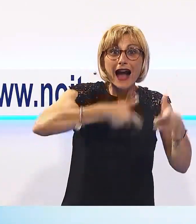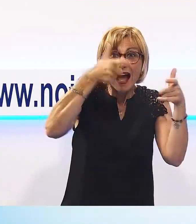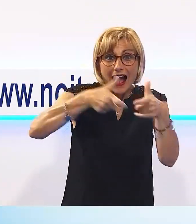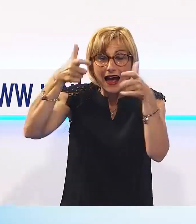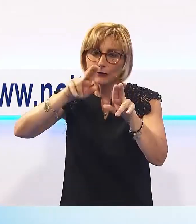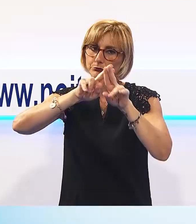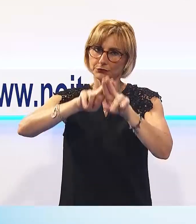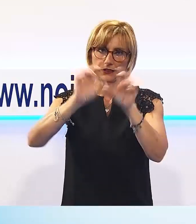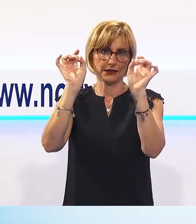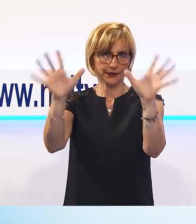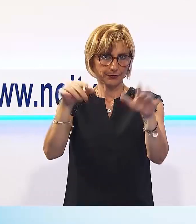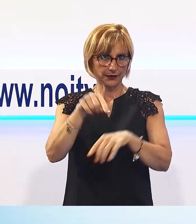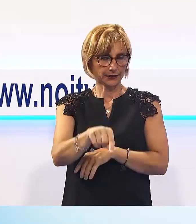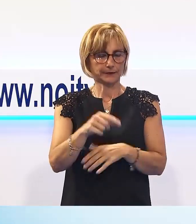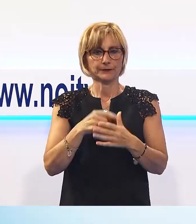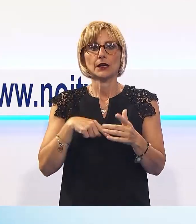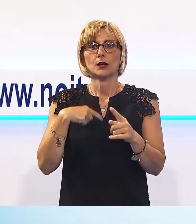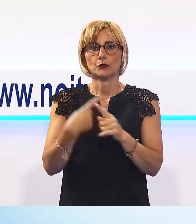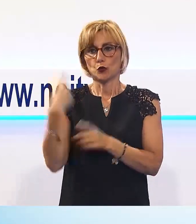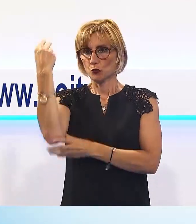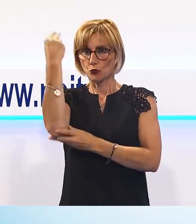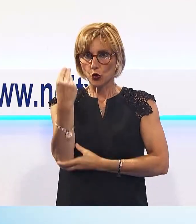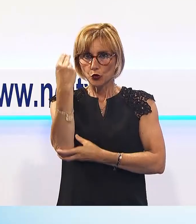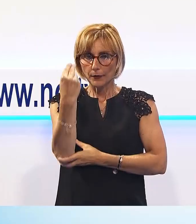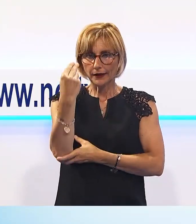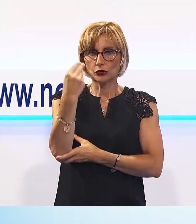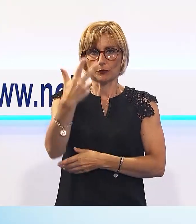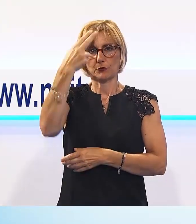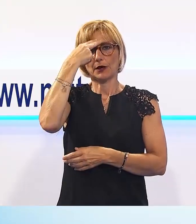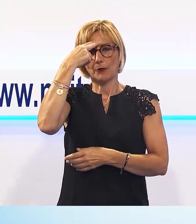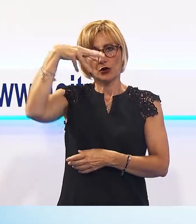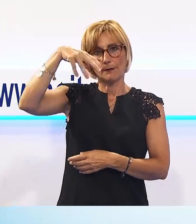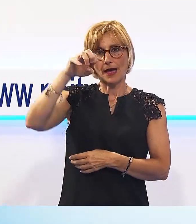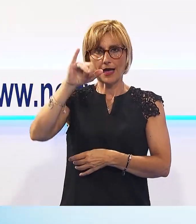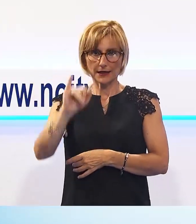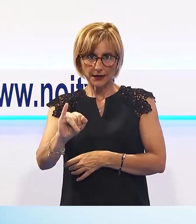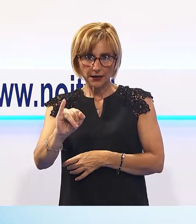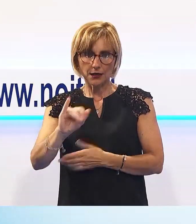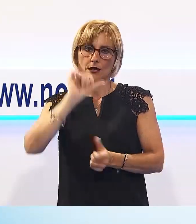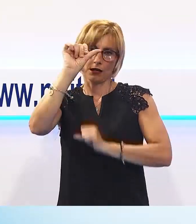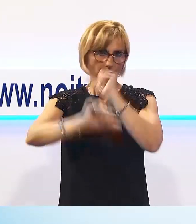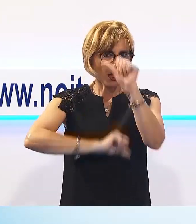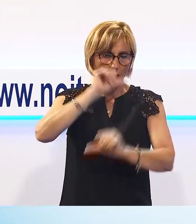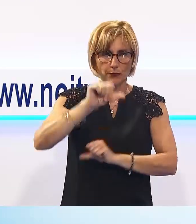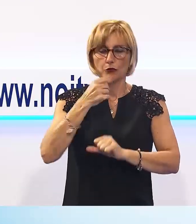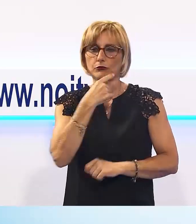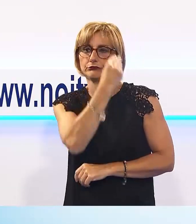Prevista anche la ricollocazione del monumento a Donaldo May, che verrà sistemato in un luogo più privilegiato.